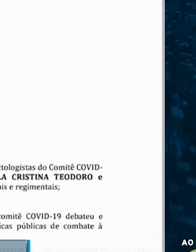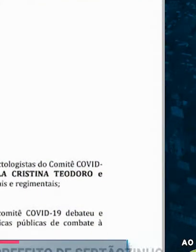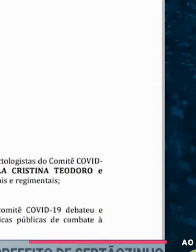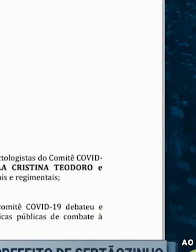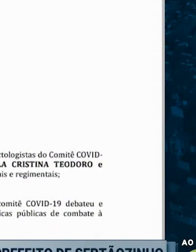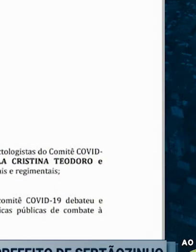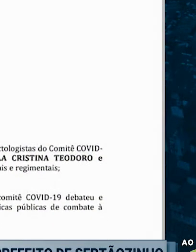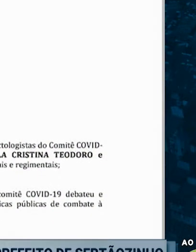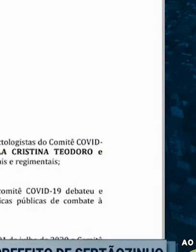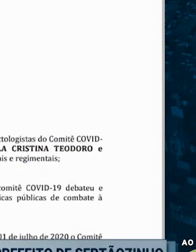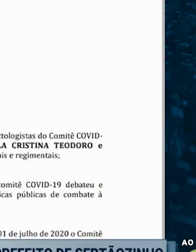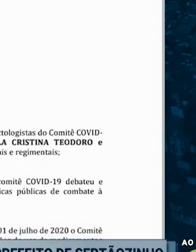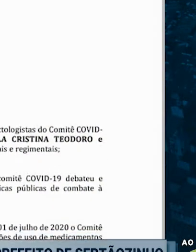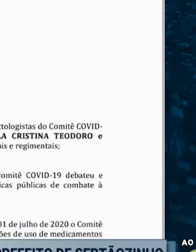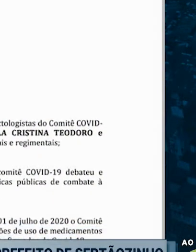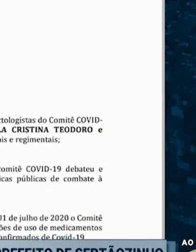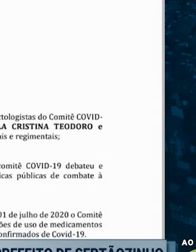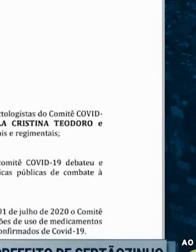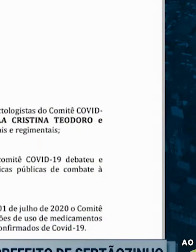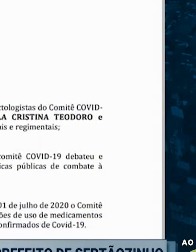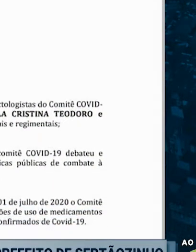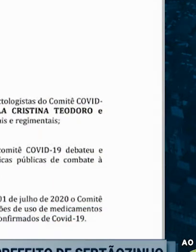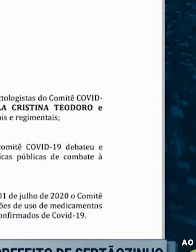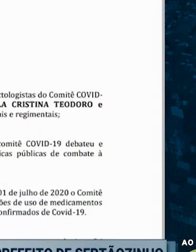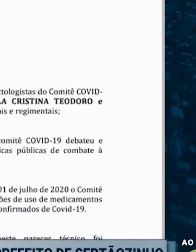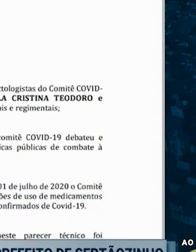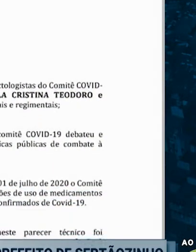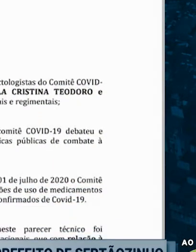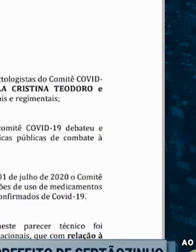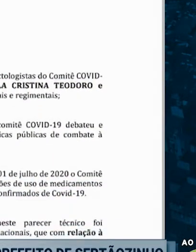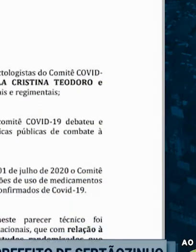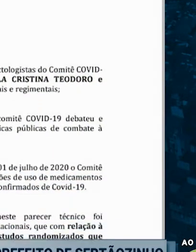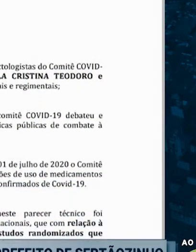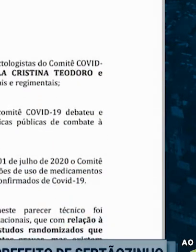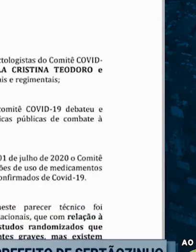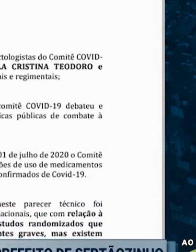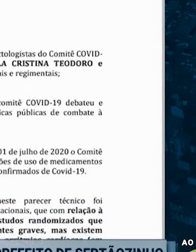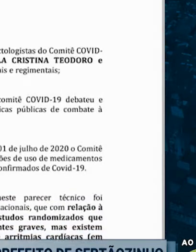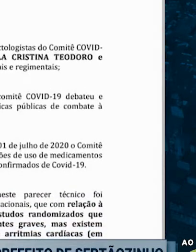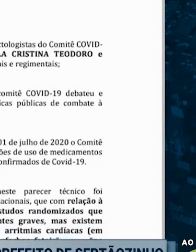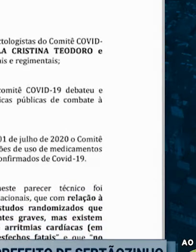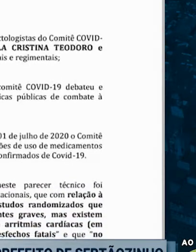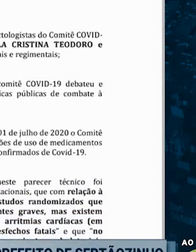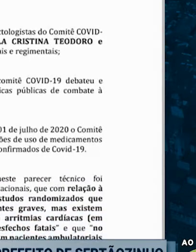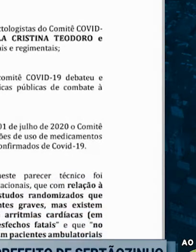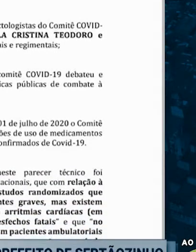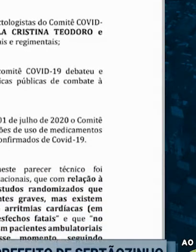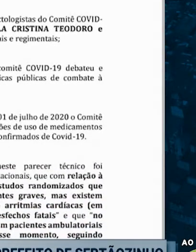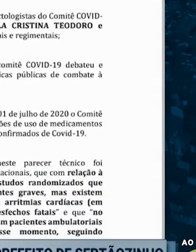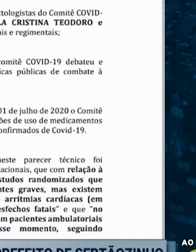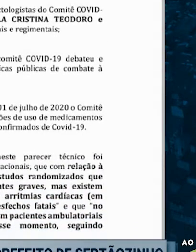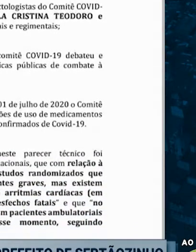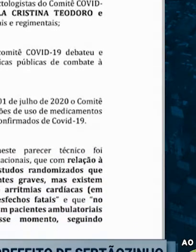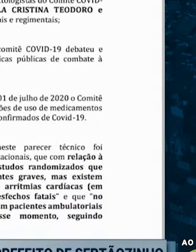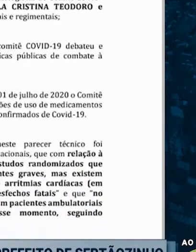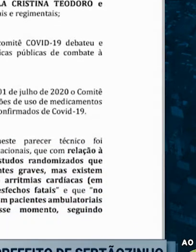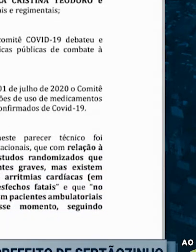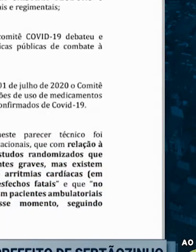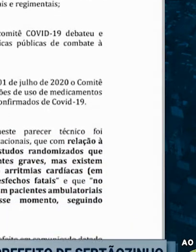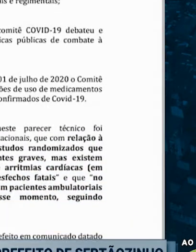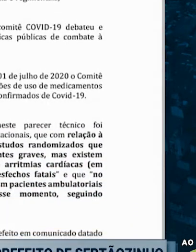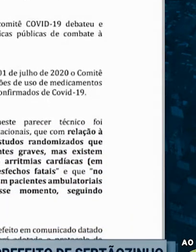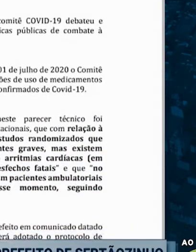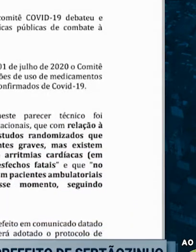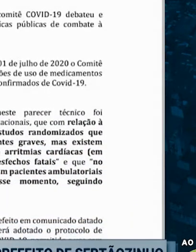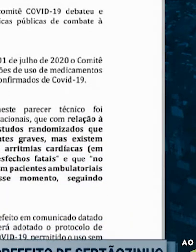Zezinho Gimenez anunciar, então, o uso de cloroquina para tratar pacientes com sintomas da doença. Ontem, então,